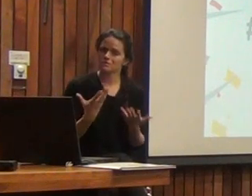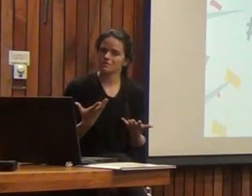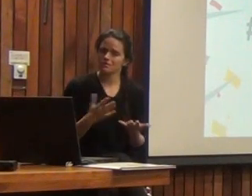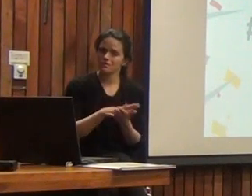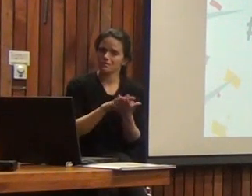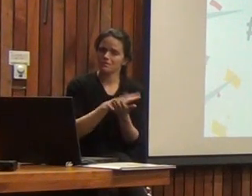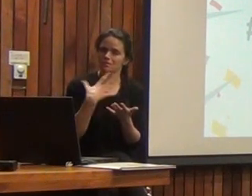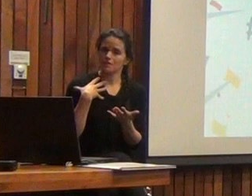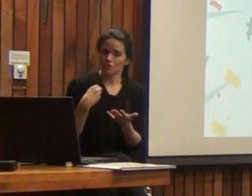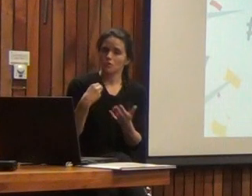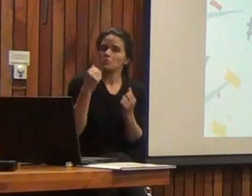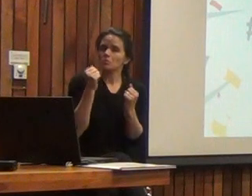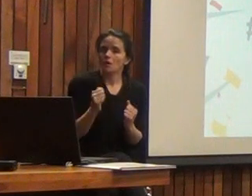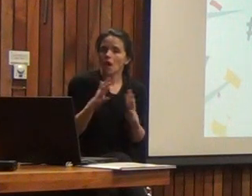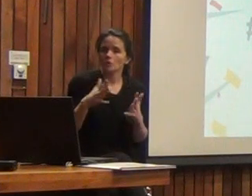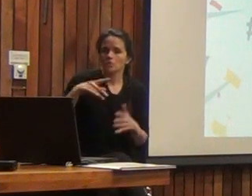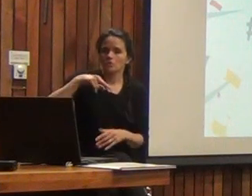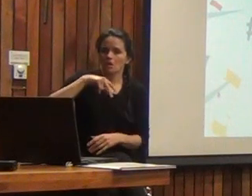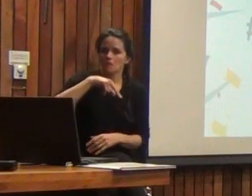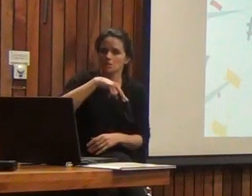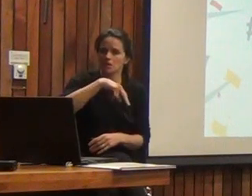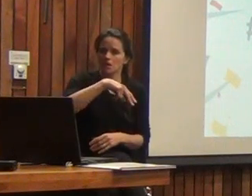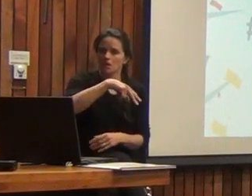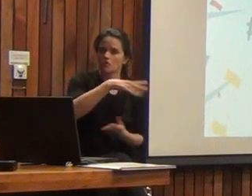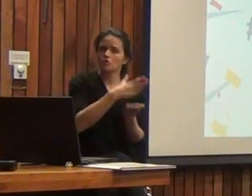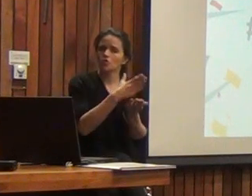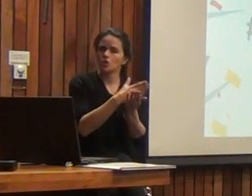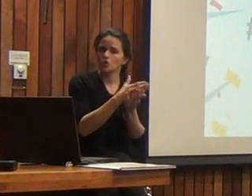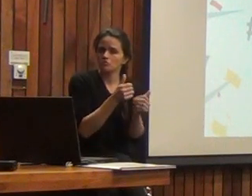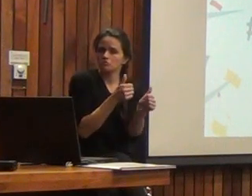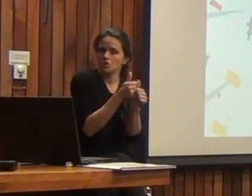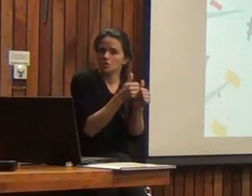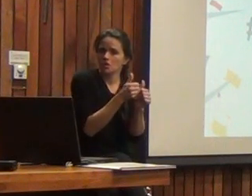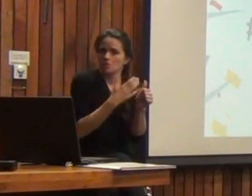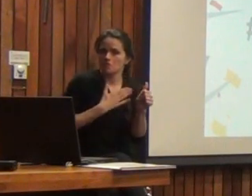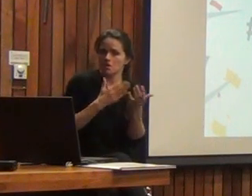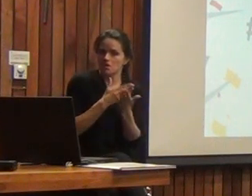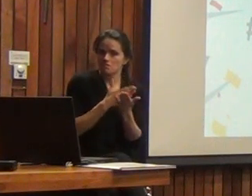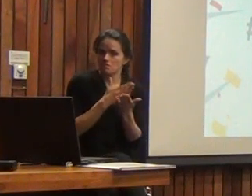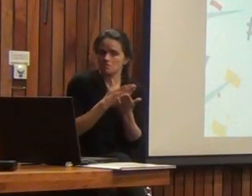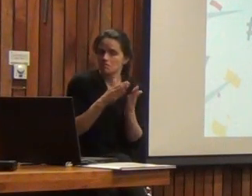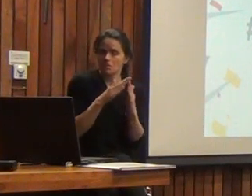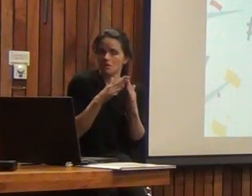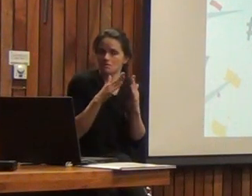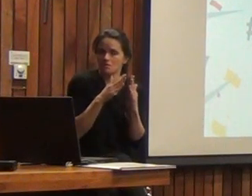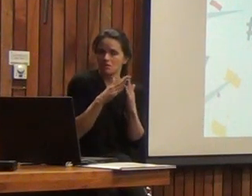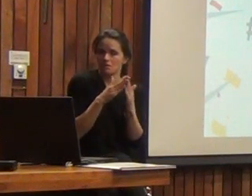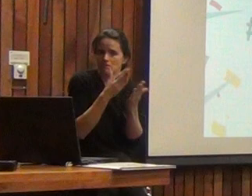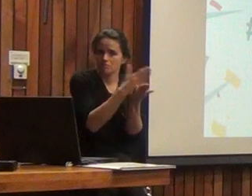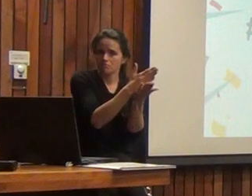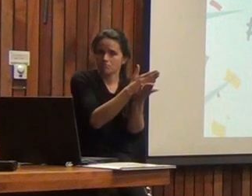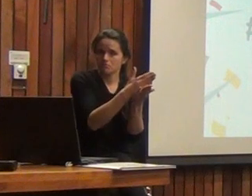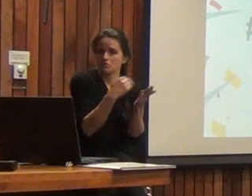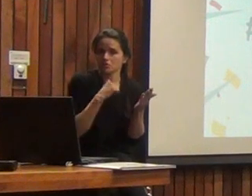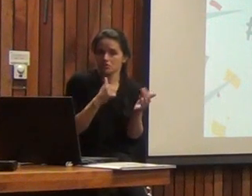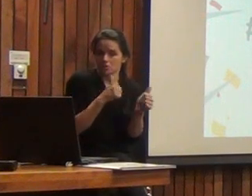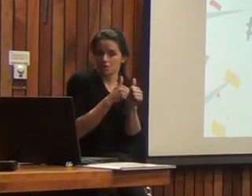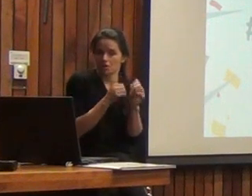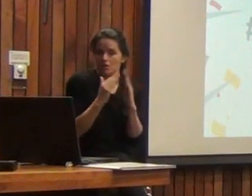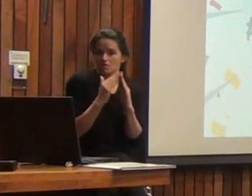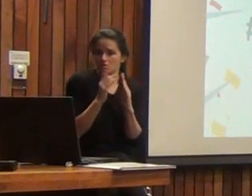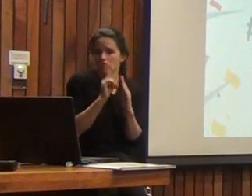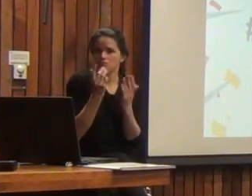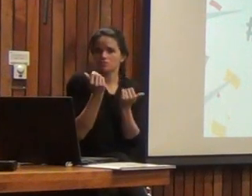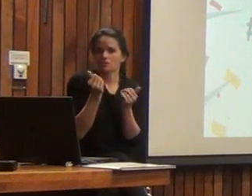nuestros hijos podrían ir caminando al colegio que está en la esquina de mi casa? Y yo no tuviera que efectivamente tomar